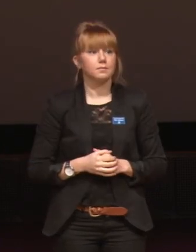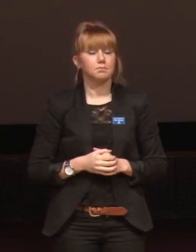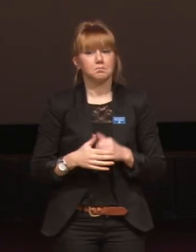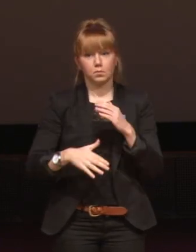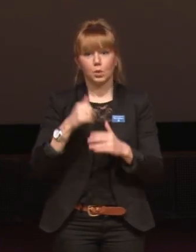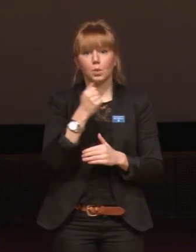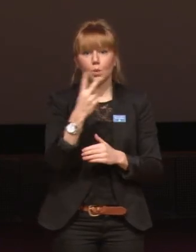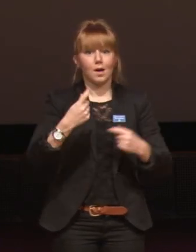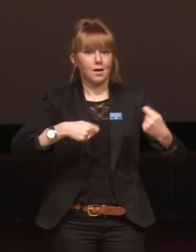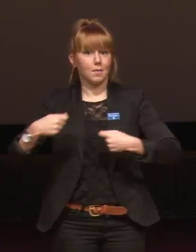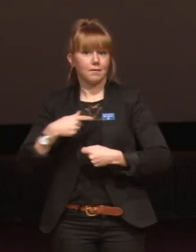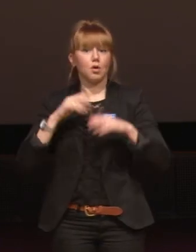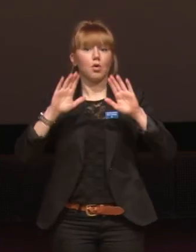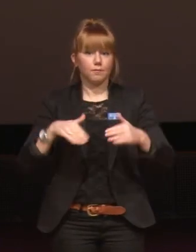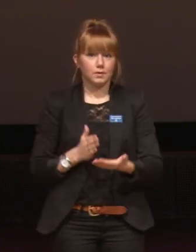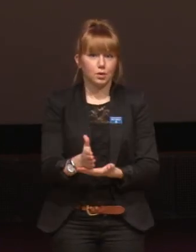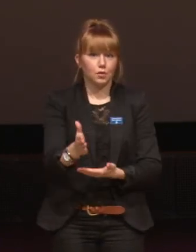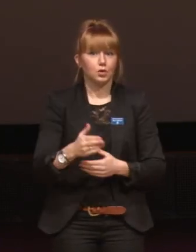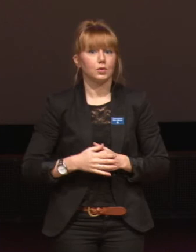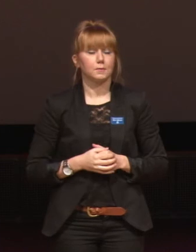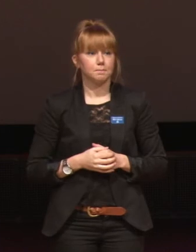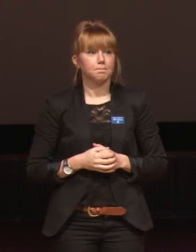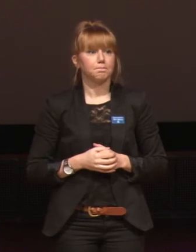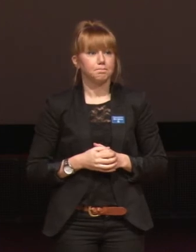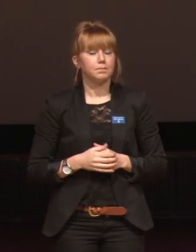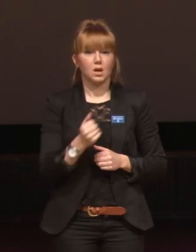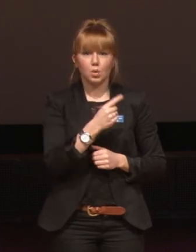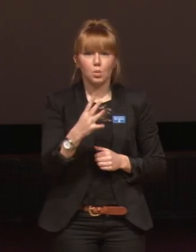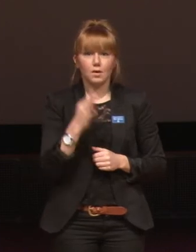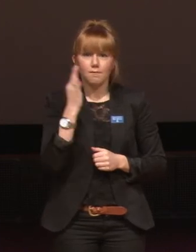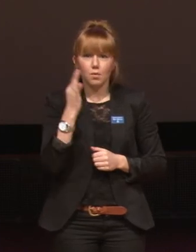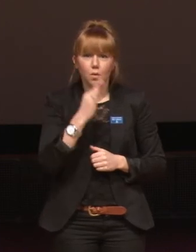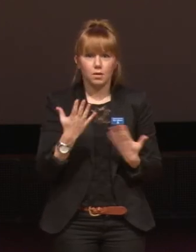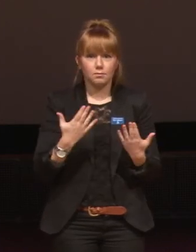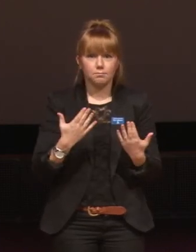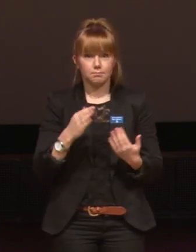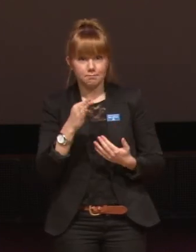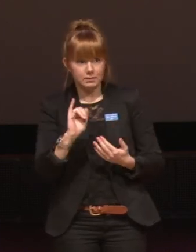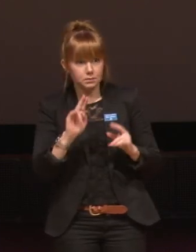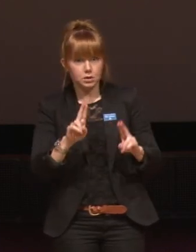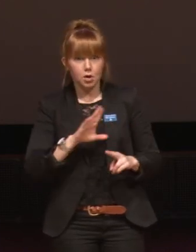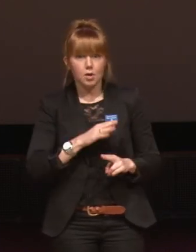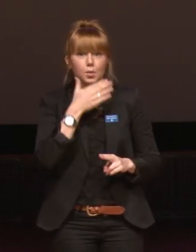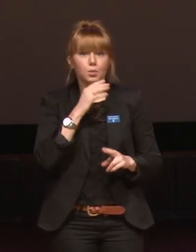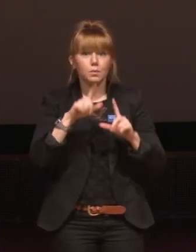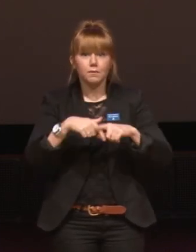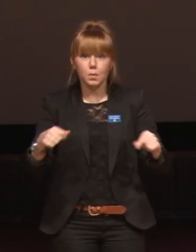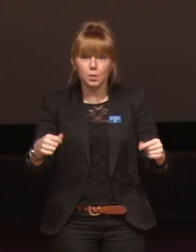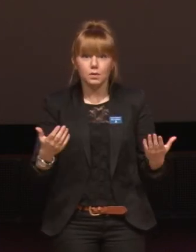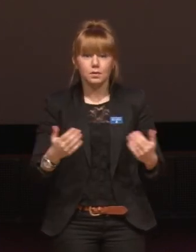nämna några kampanjer vi har genomfört. En del ifrågasätter om FI verkligen ska ha ett ungdomsförbund.